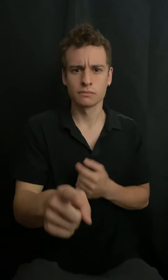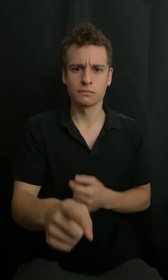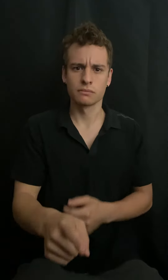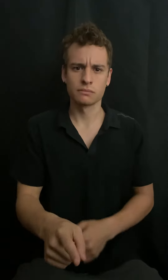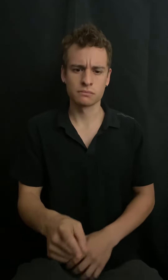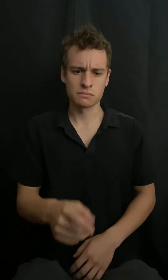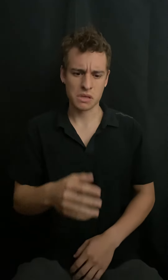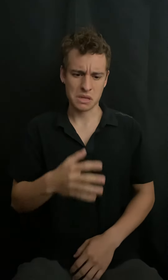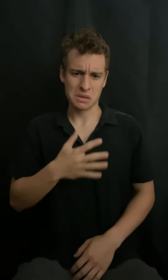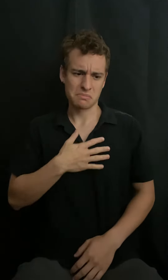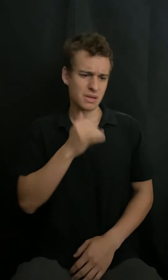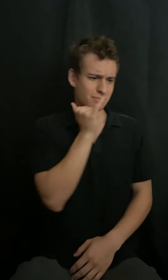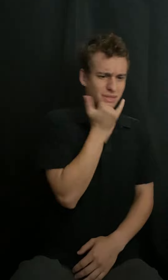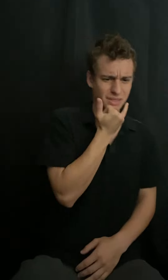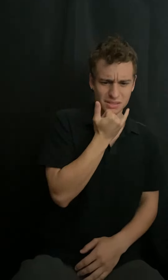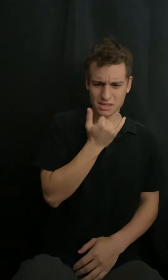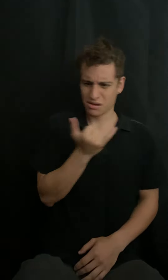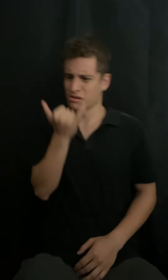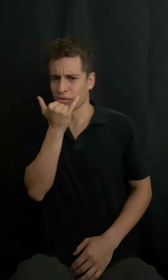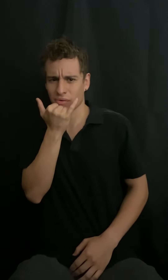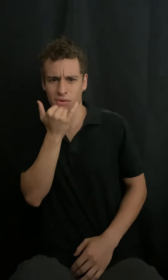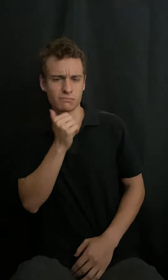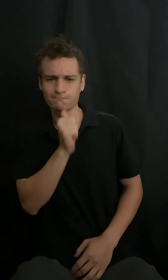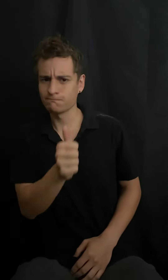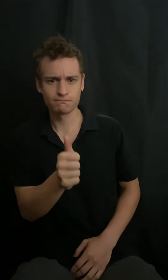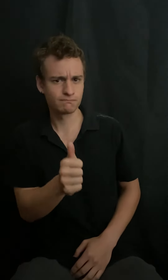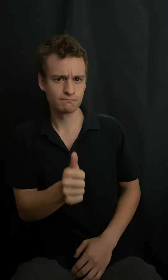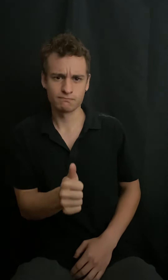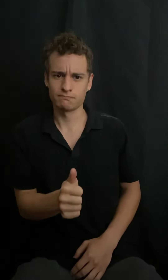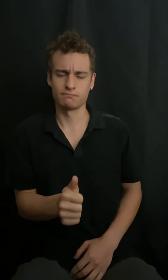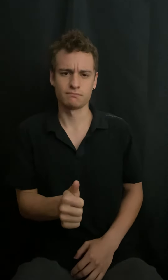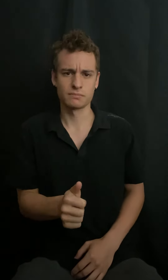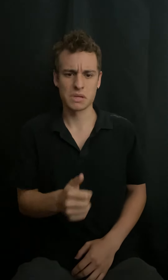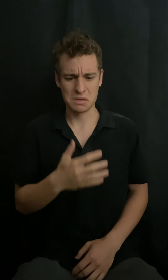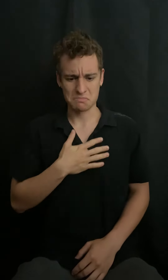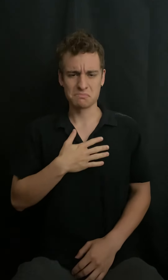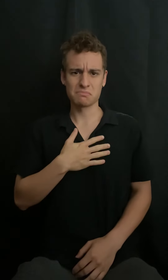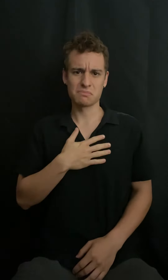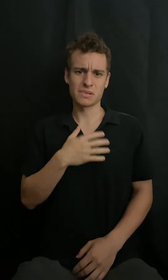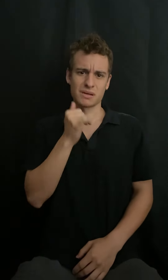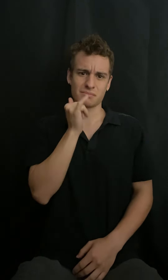El problema no es problema, el problema es que me duele,